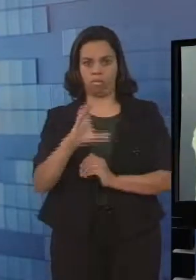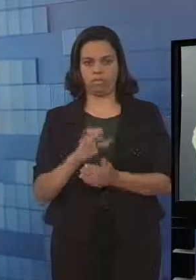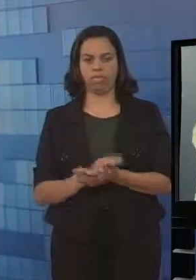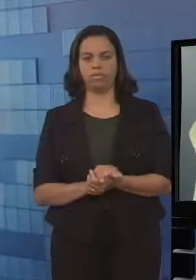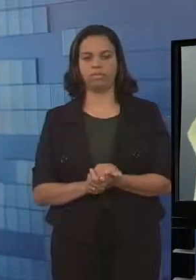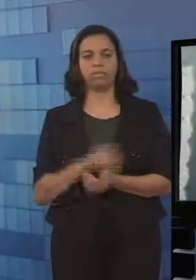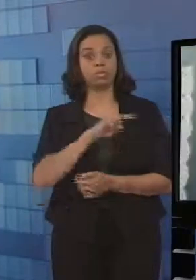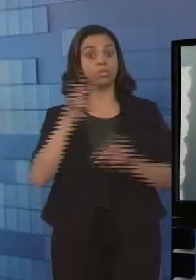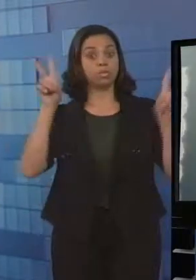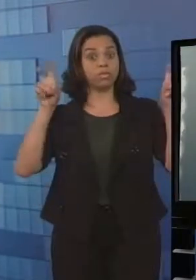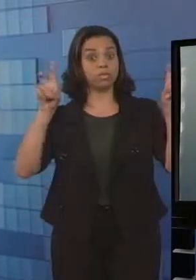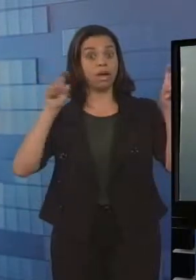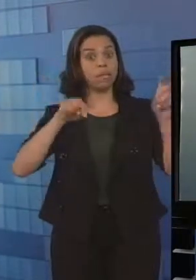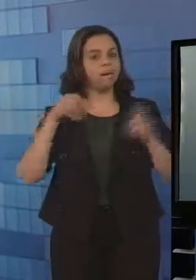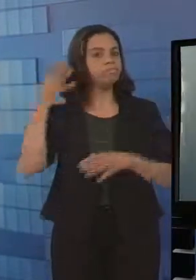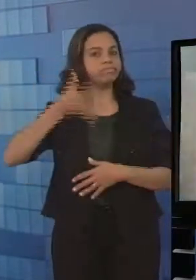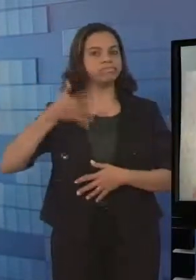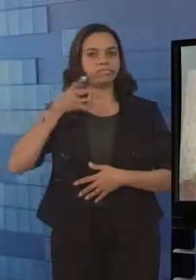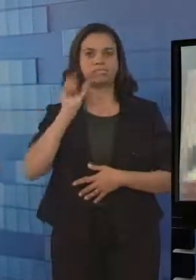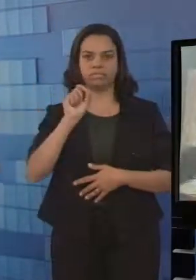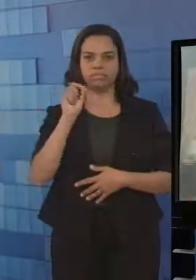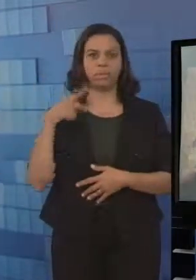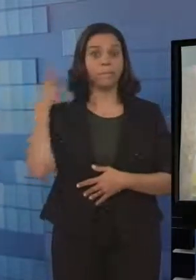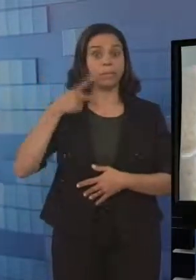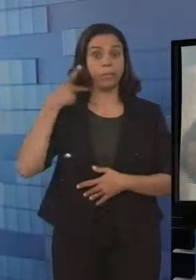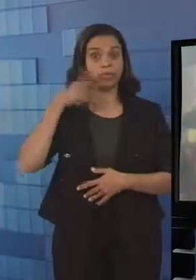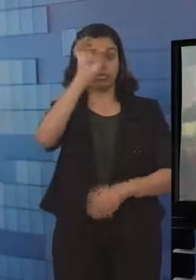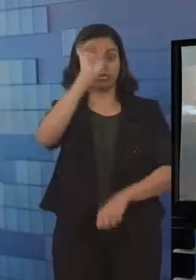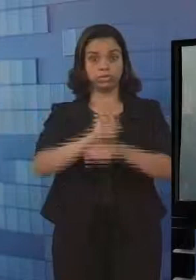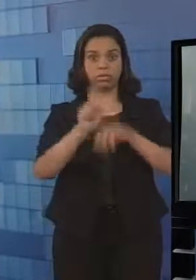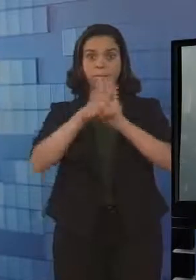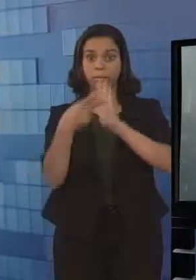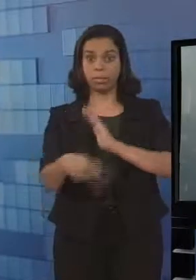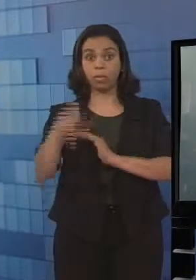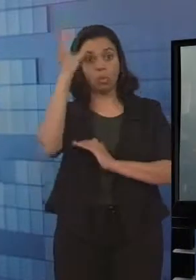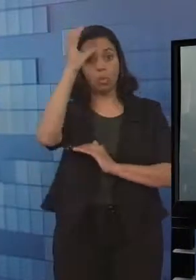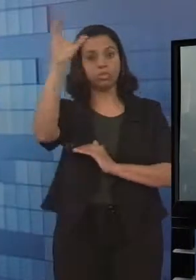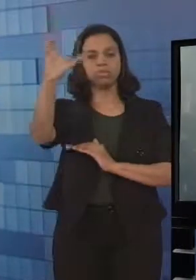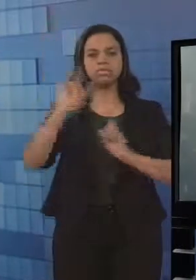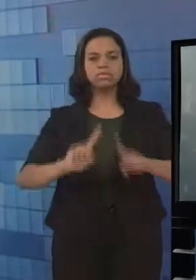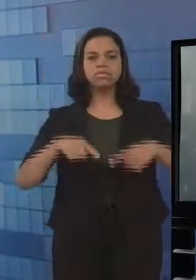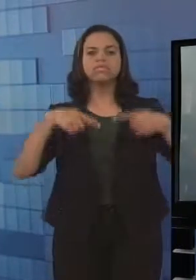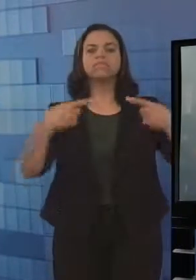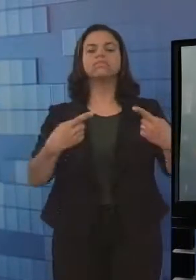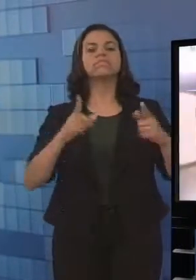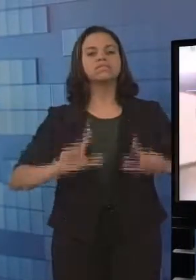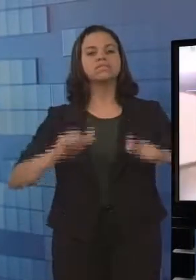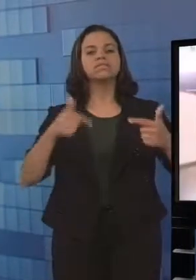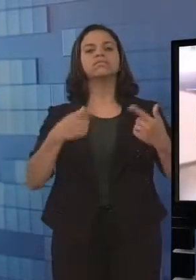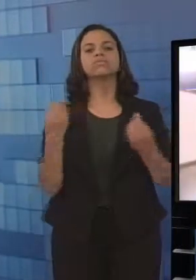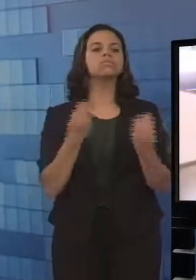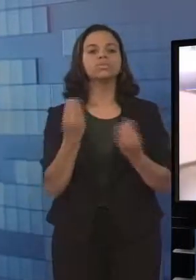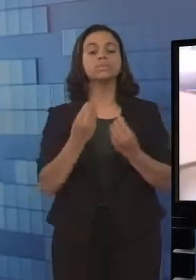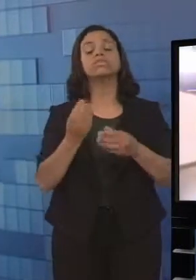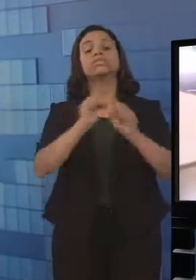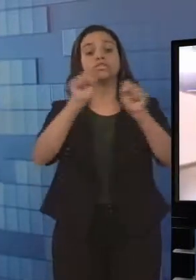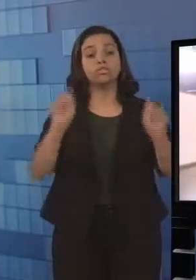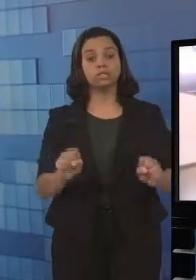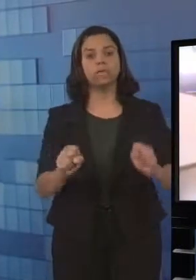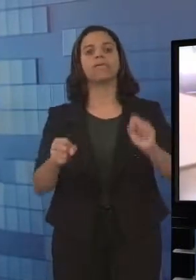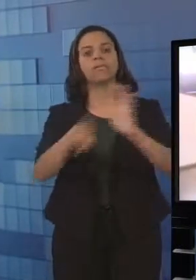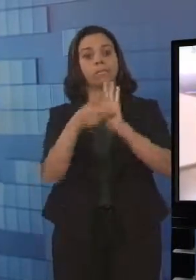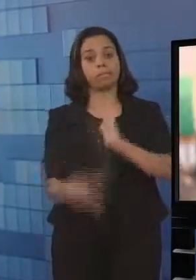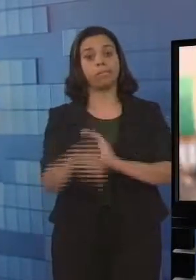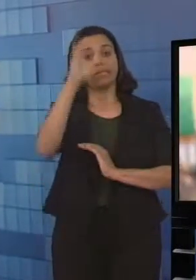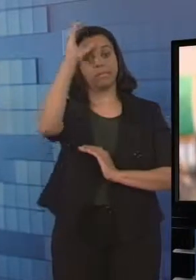do encontro deste ano foi Uma Política de Estado para a Cultura. Desafios do Sistema Municipal de Cultura. Essa produtora achou válida